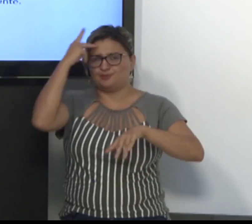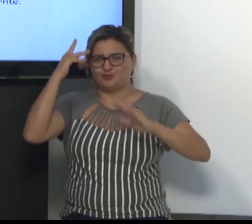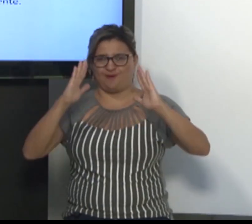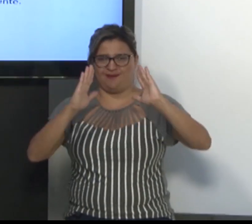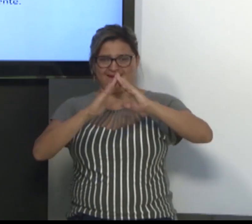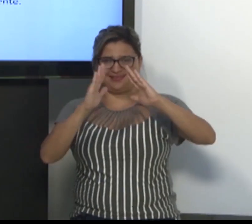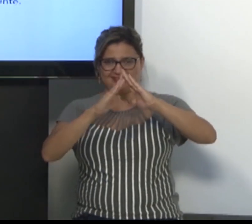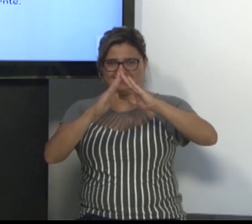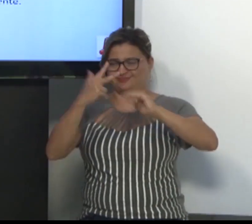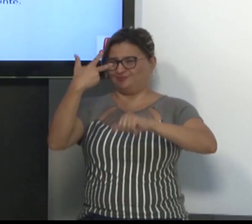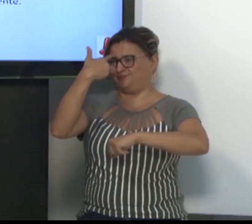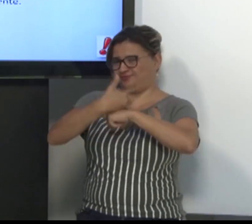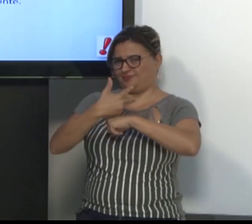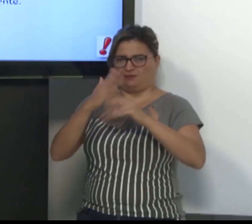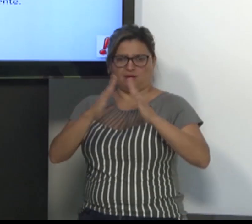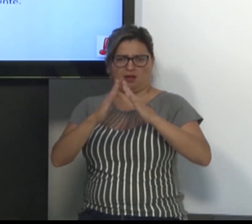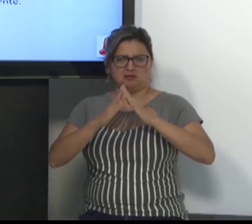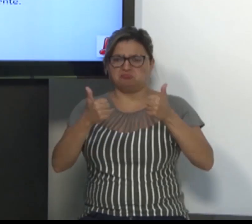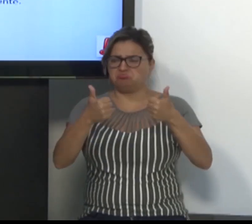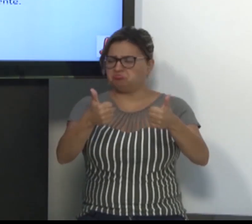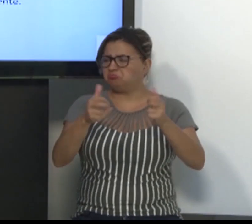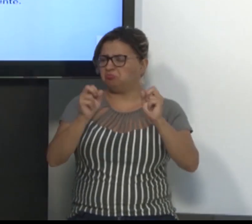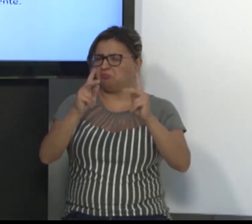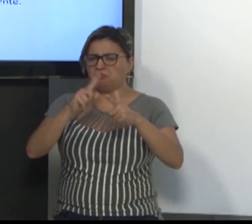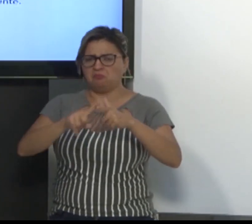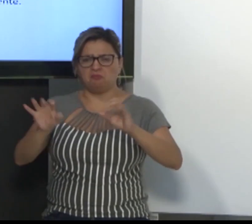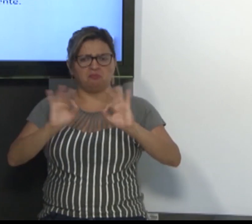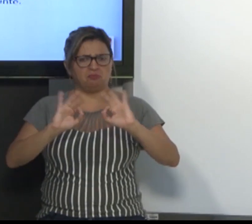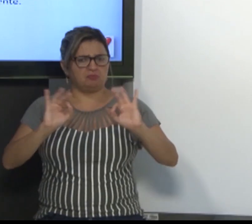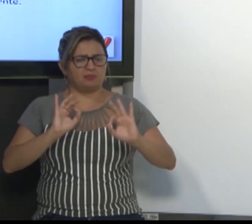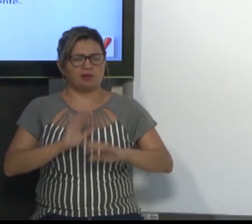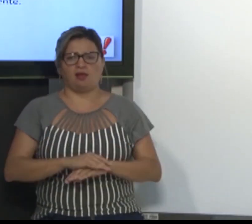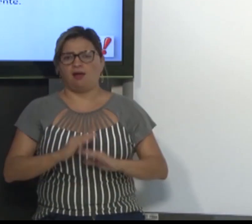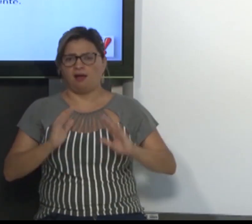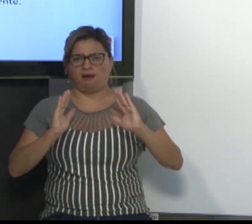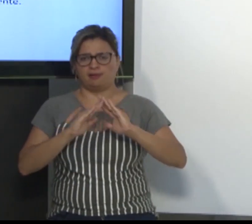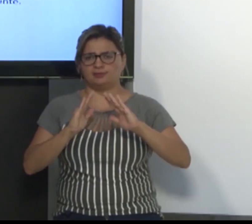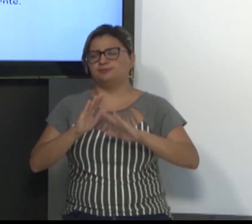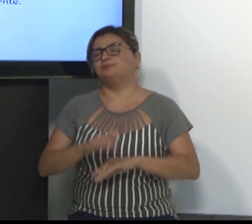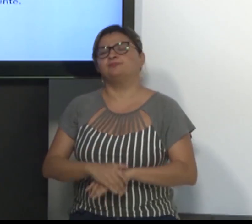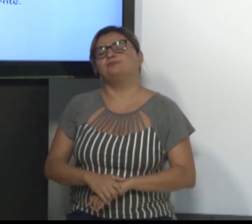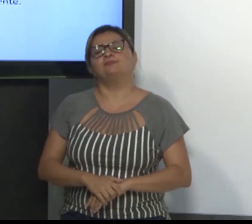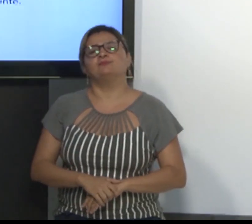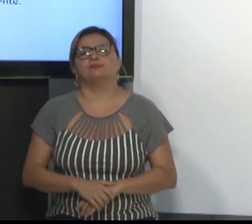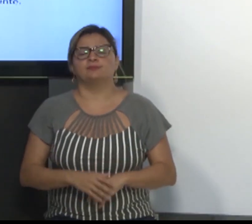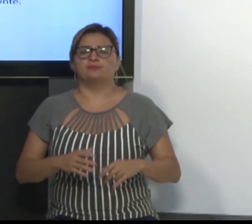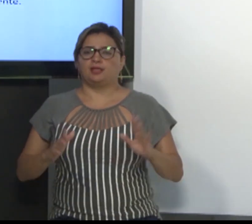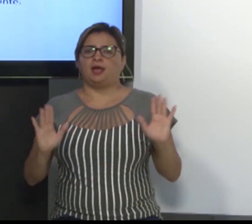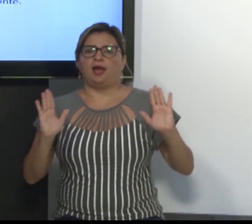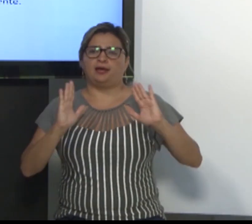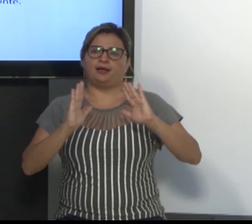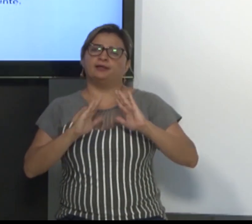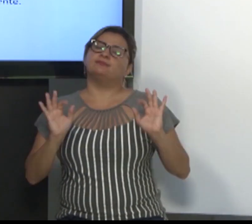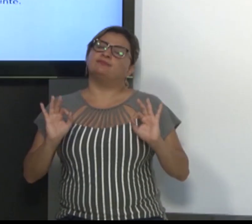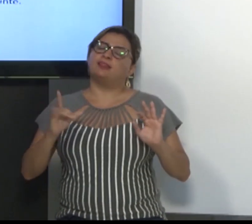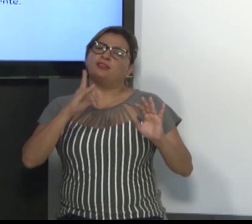intérprete, ele não está aportando um fundo neutro de vídeo. Por exemplo,